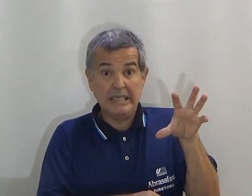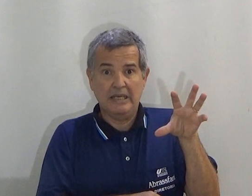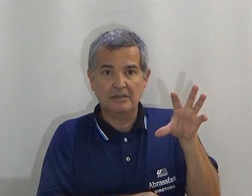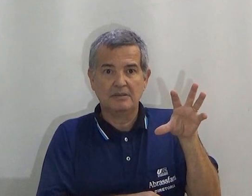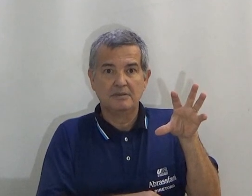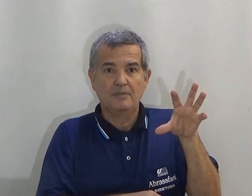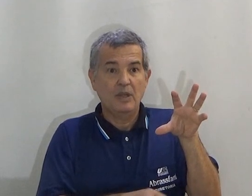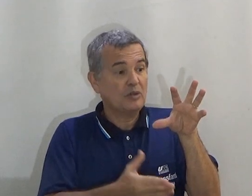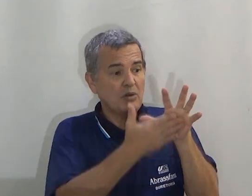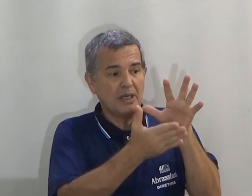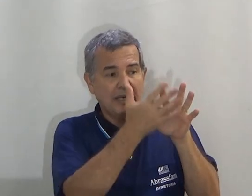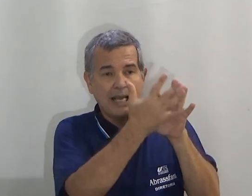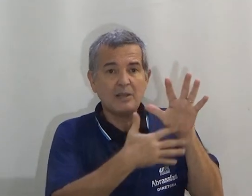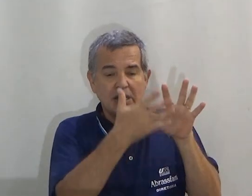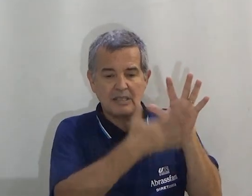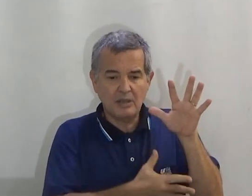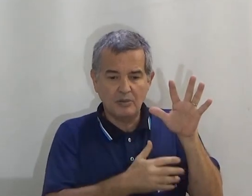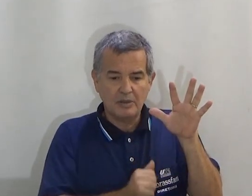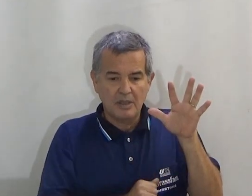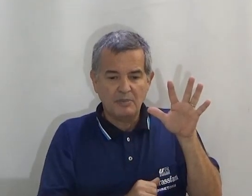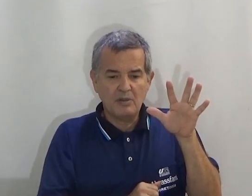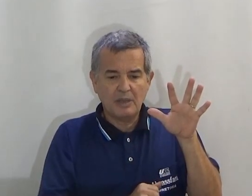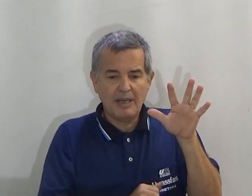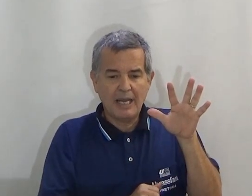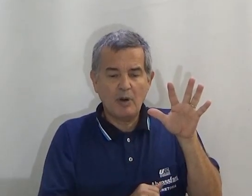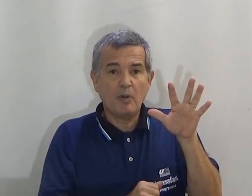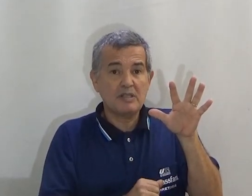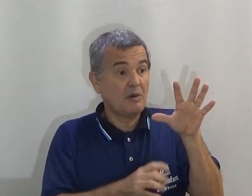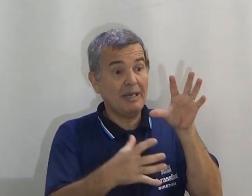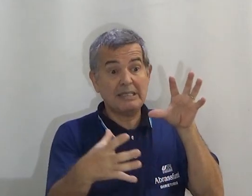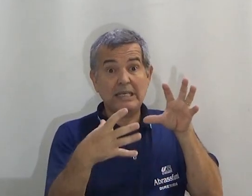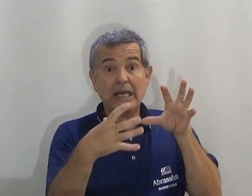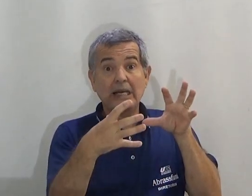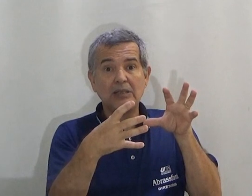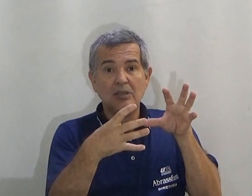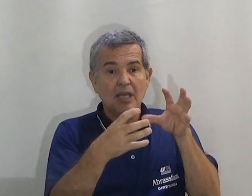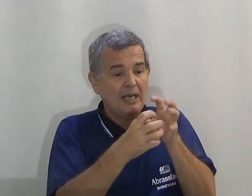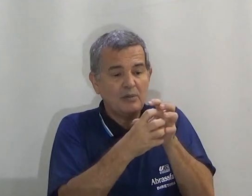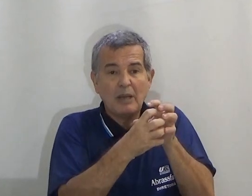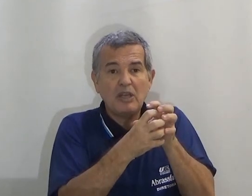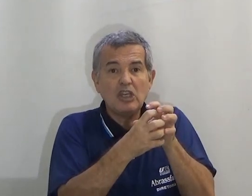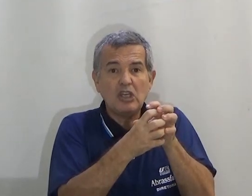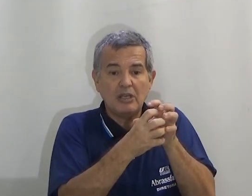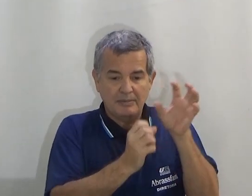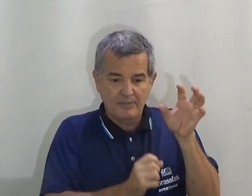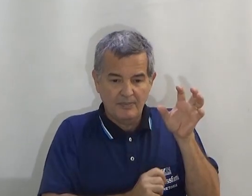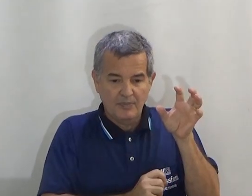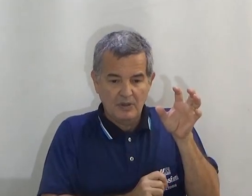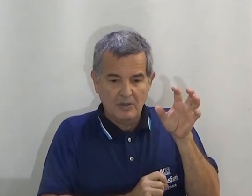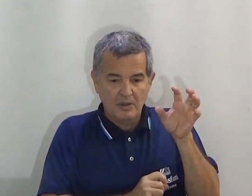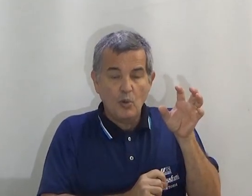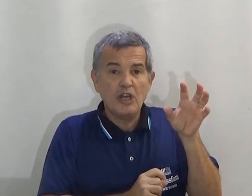melancia. Eu tenho que trabalhar a dimensão. Tenho que trabalhar a proporção. A melancia está grande. Ela não está pequenininha.